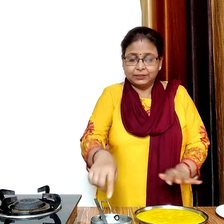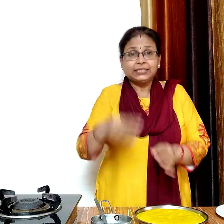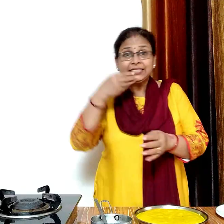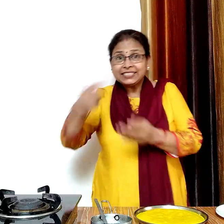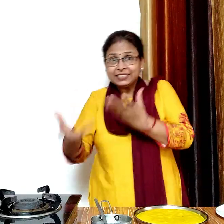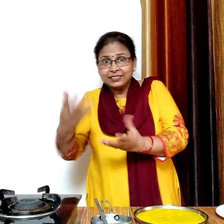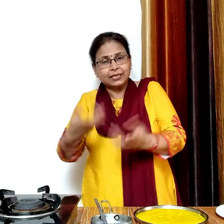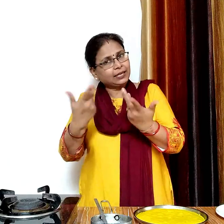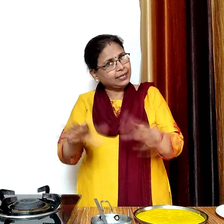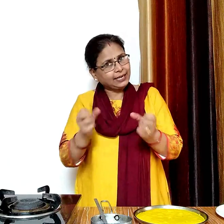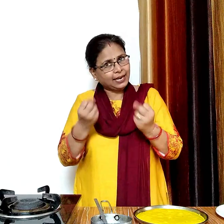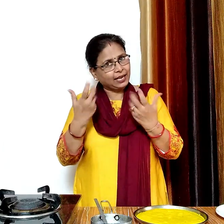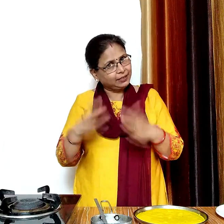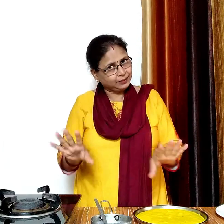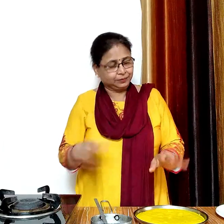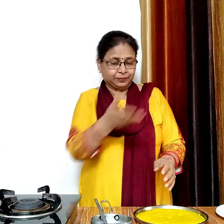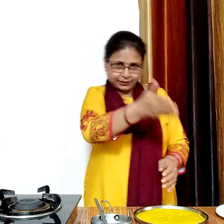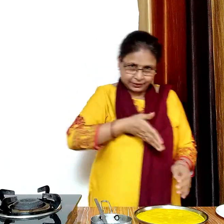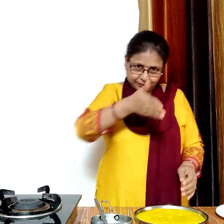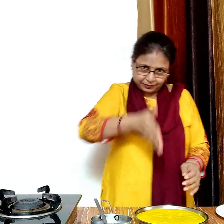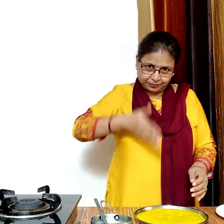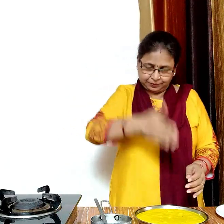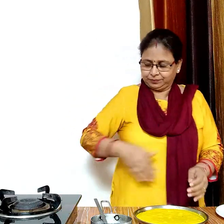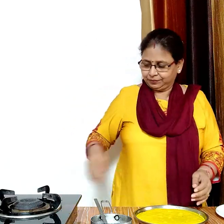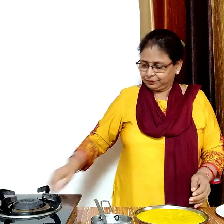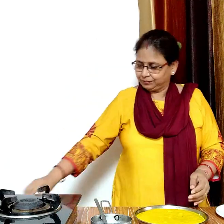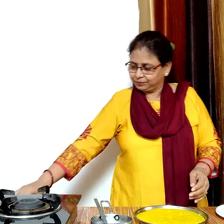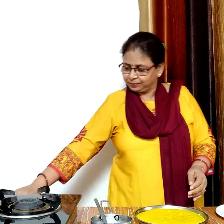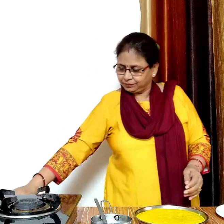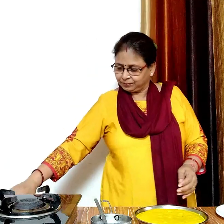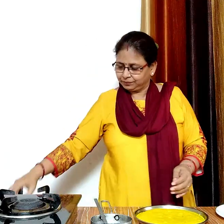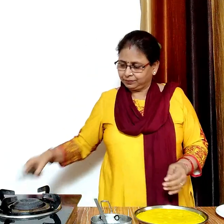और दड़का भी ठंडा हो चुका है अब हम ढोगले को पीचिस में काट लेंगे